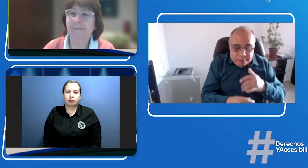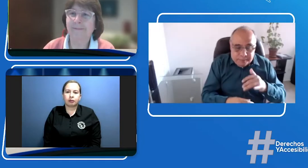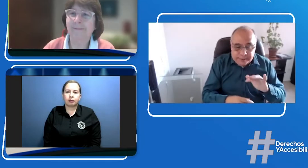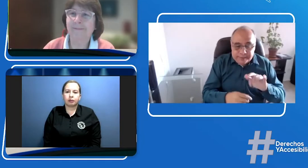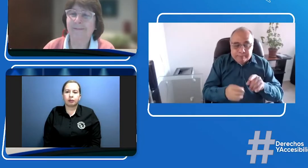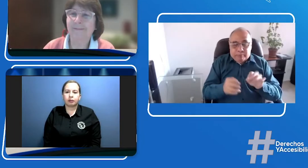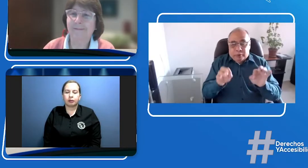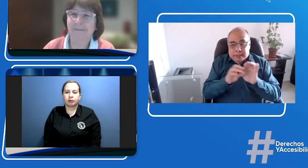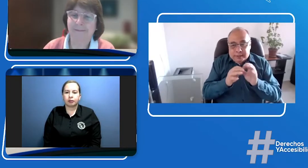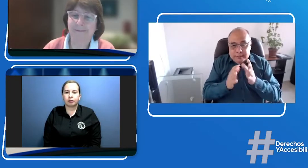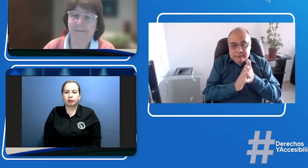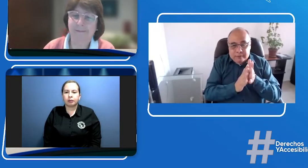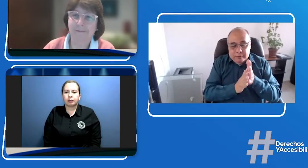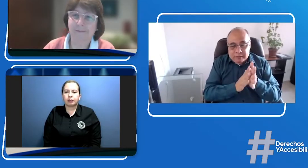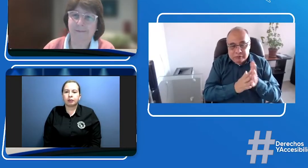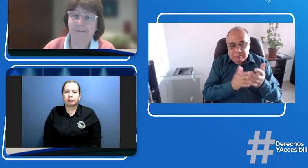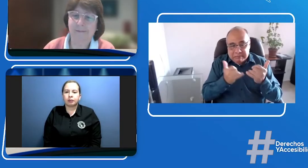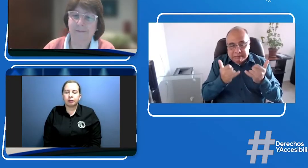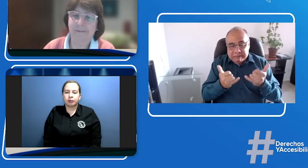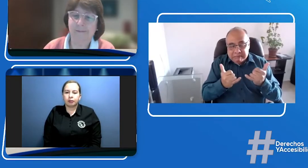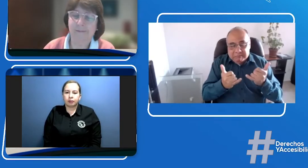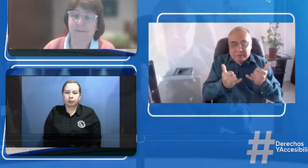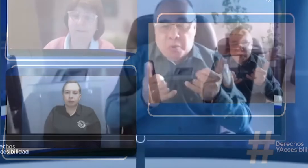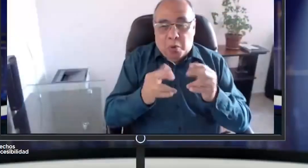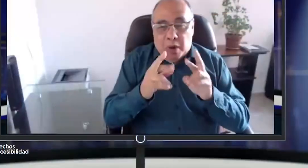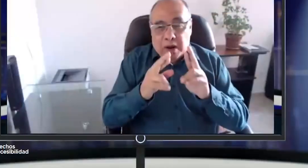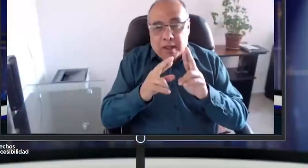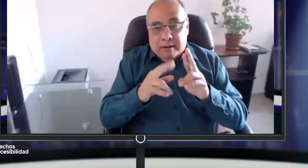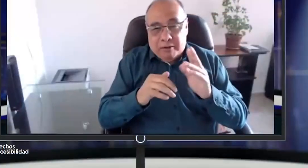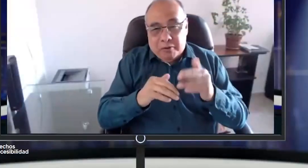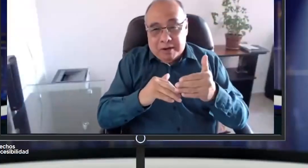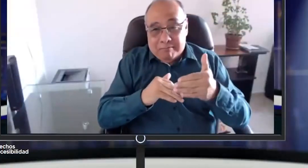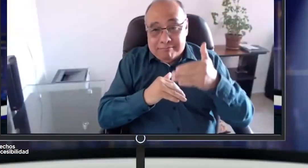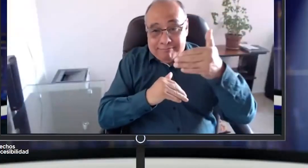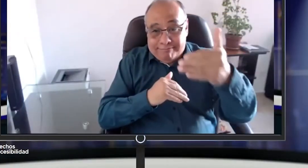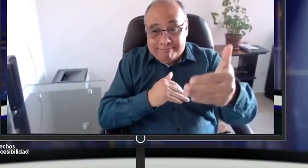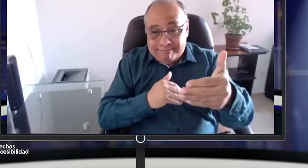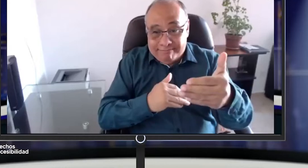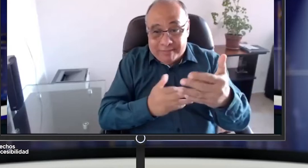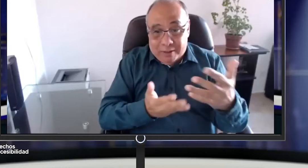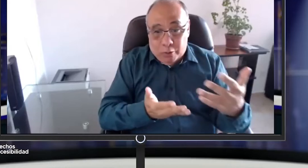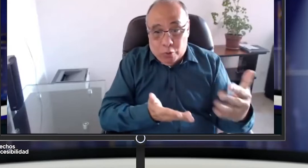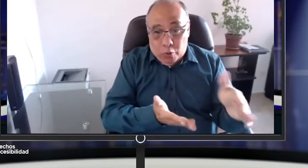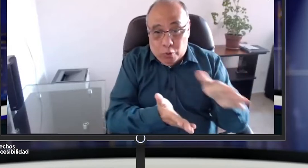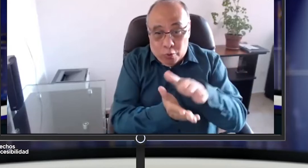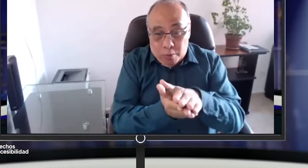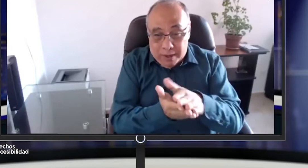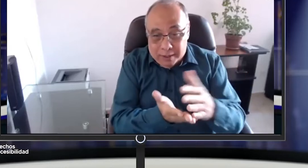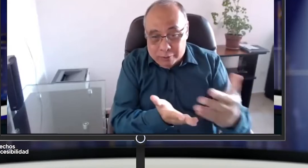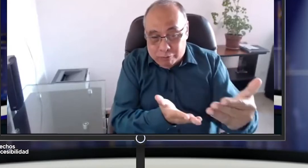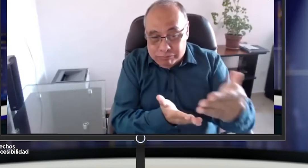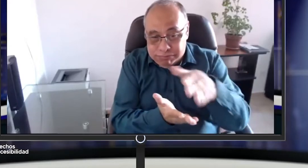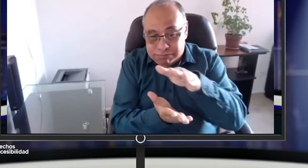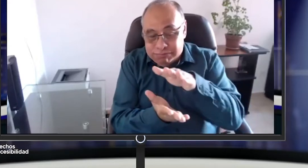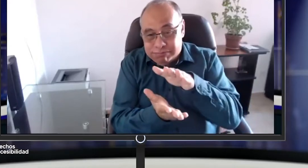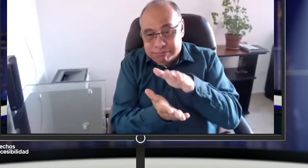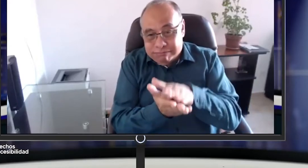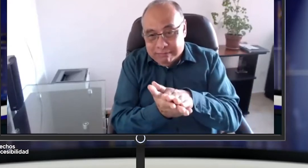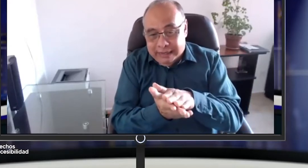perfecto pues qué información tan importante ojalá que hacia adelante cuando